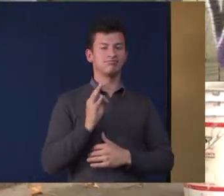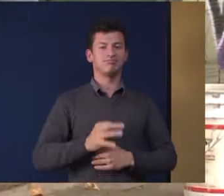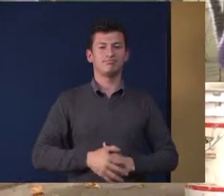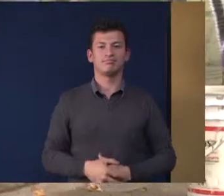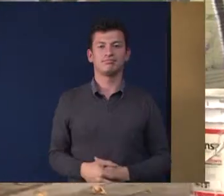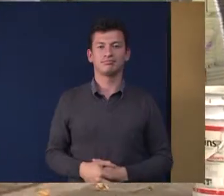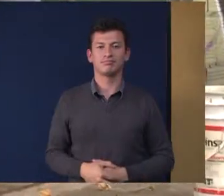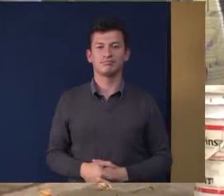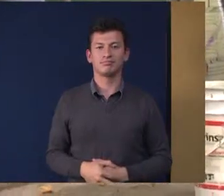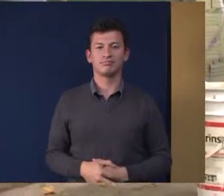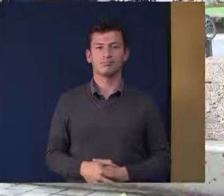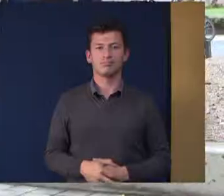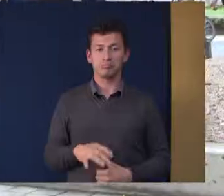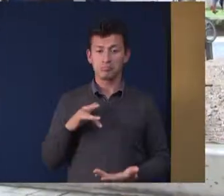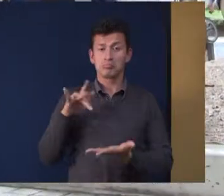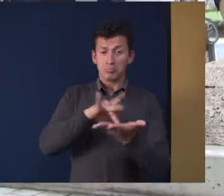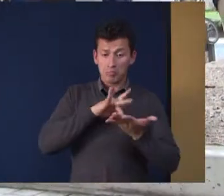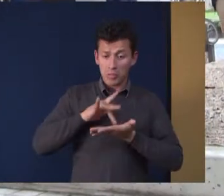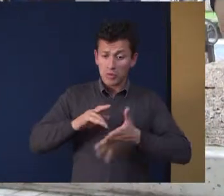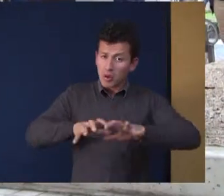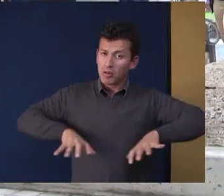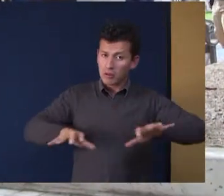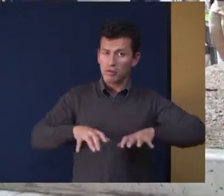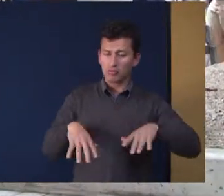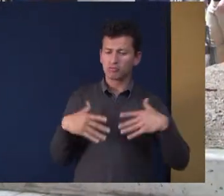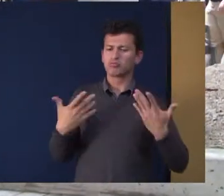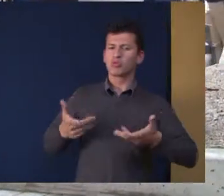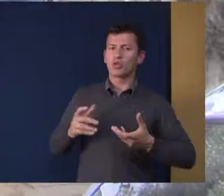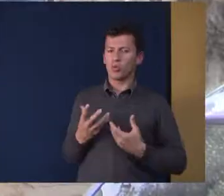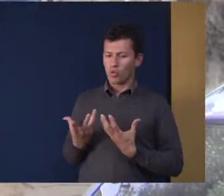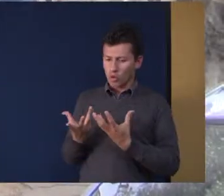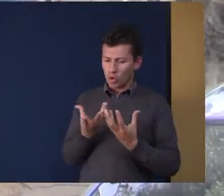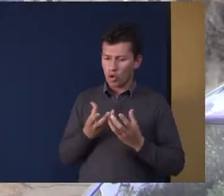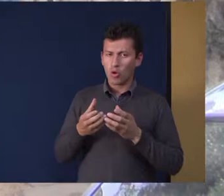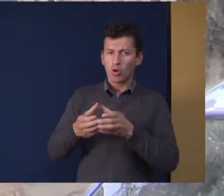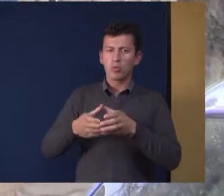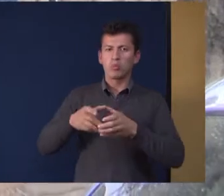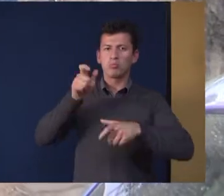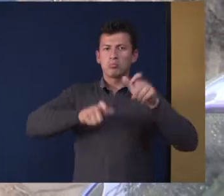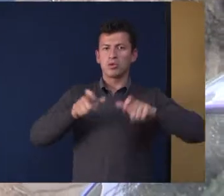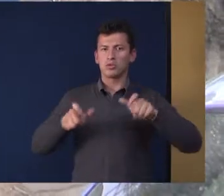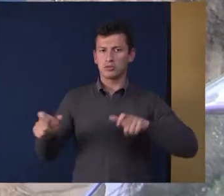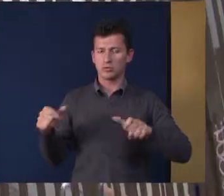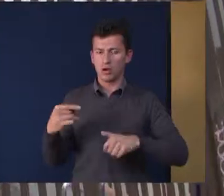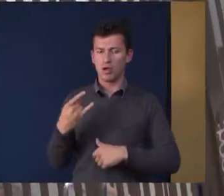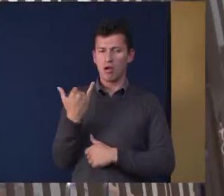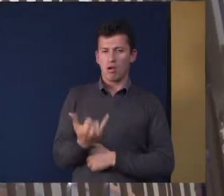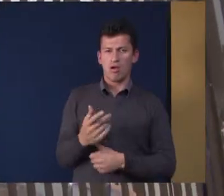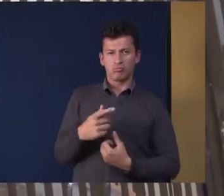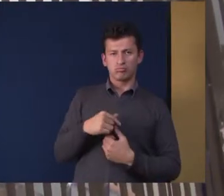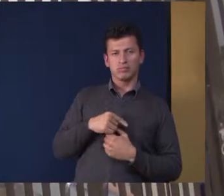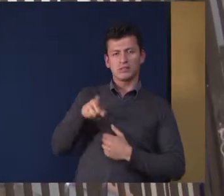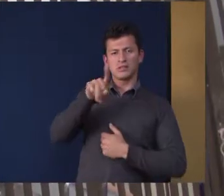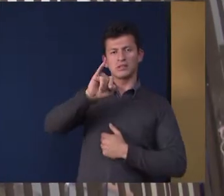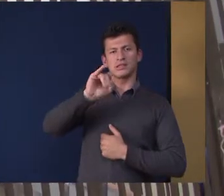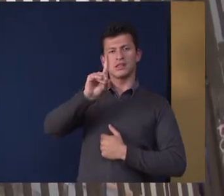Participamos en esta actividad como el colectivo de la organización sindical Sintraunal Donde reunimos empleados